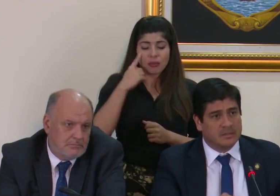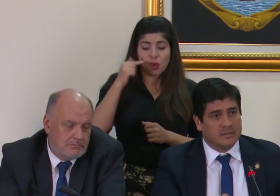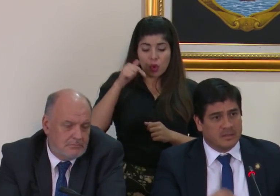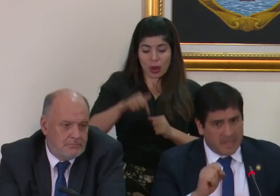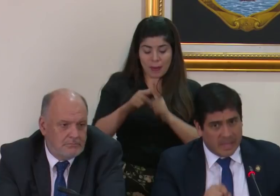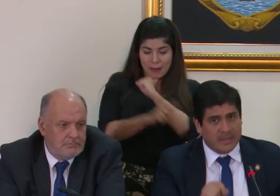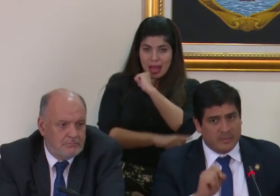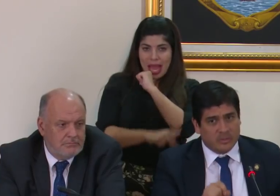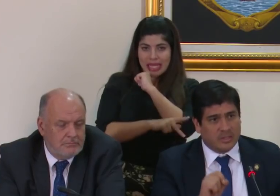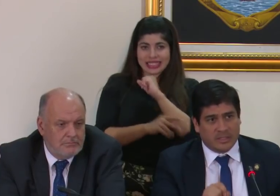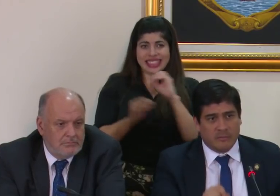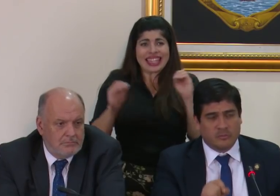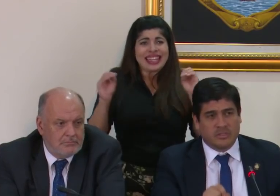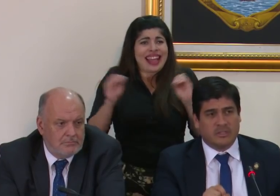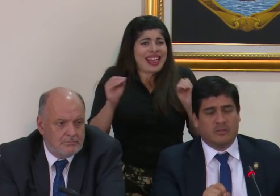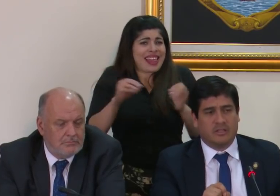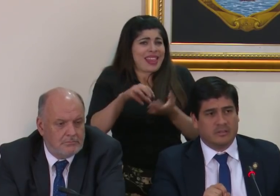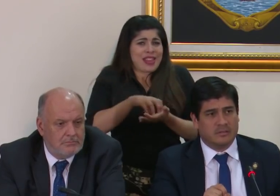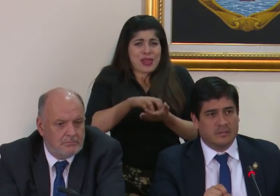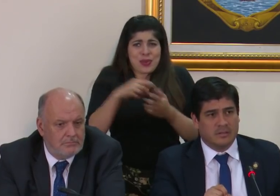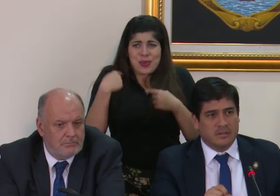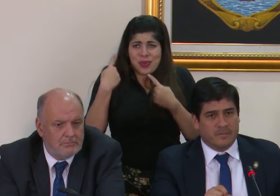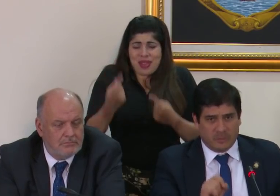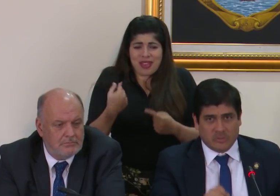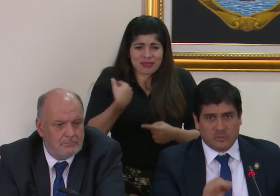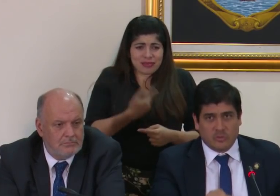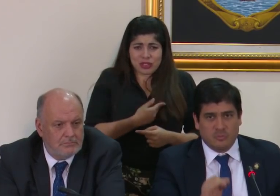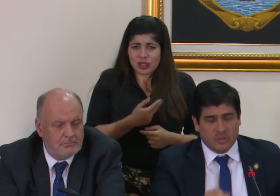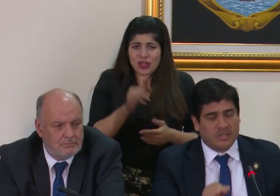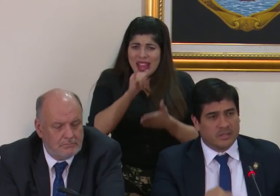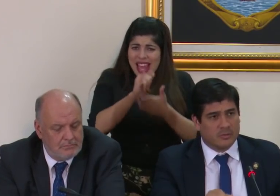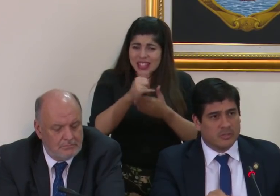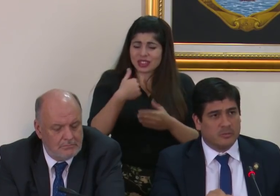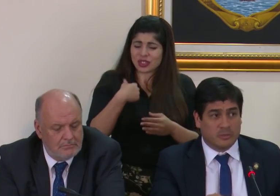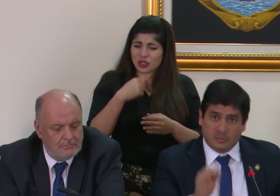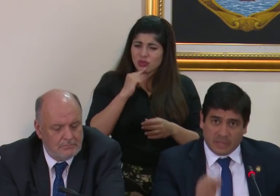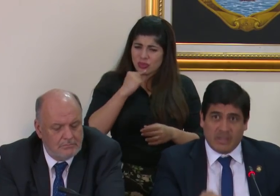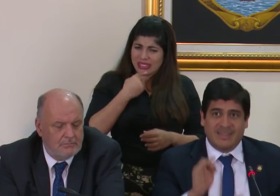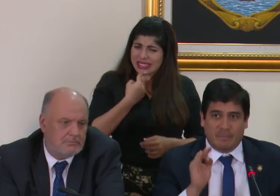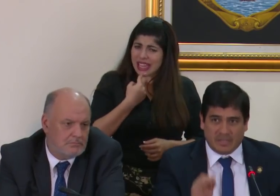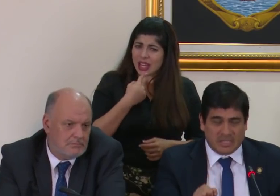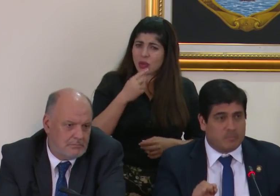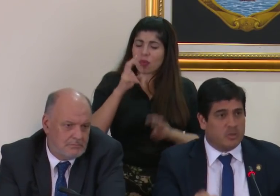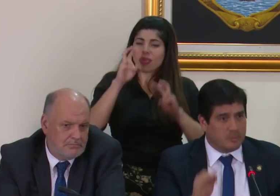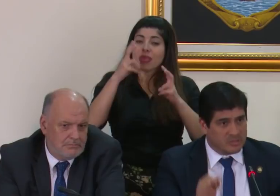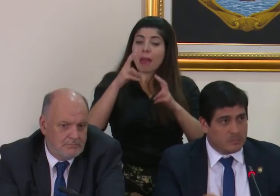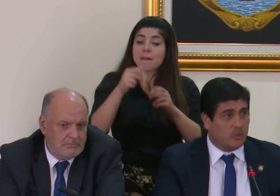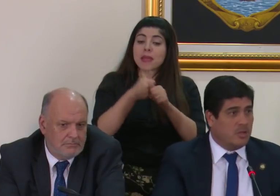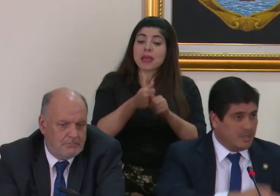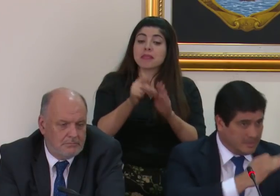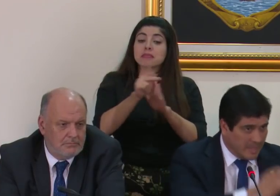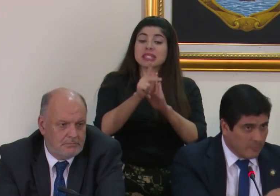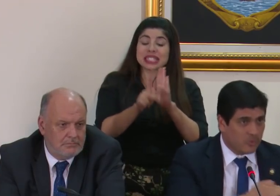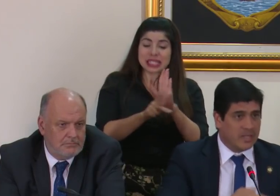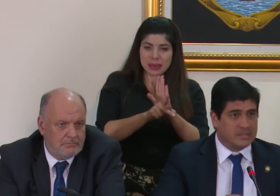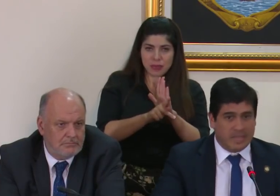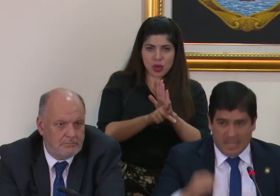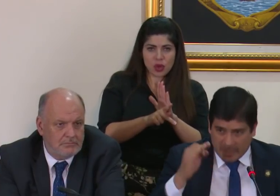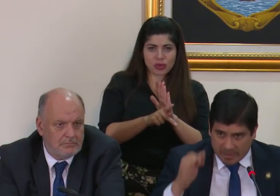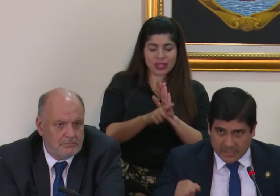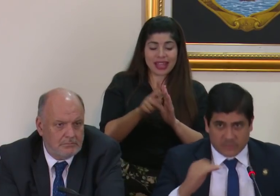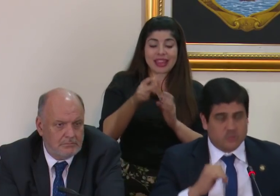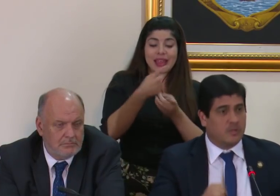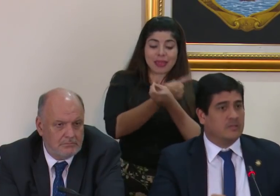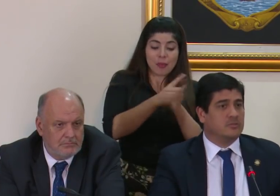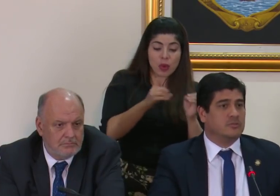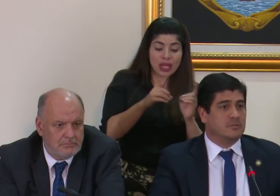país nada de duditativo hemos tenido ahí yo en eso soy muy categórico por eso es un tema de principio de principio de democracia